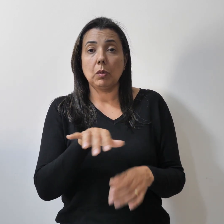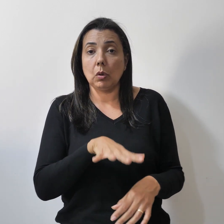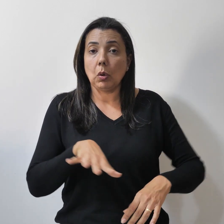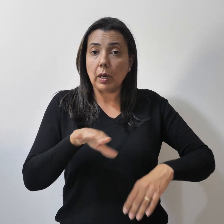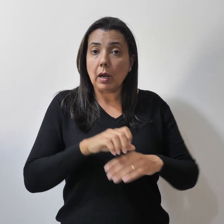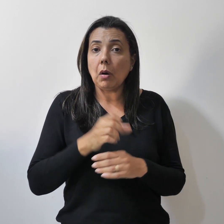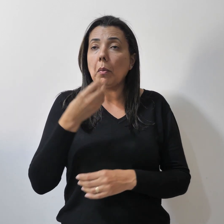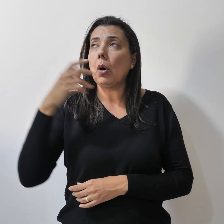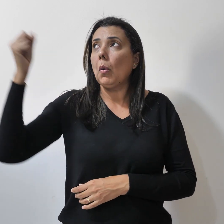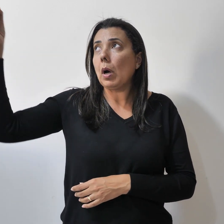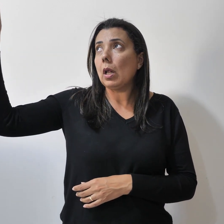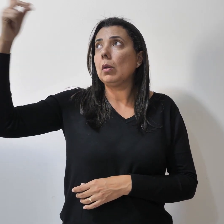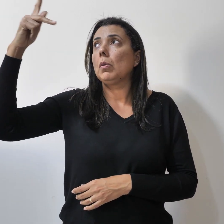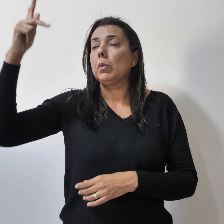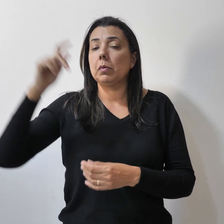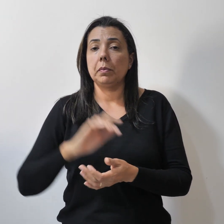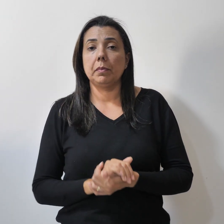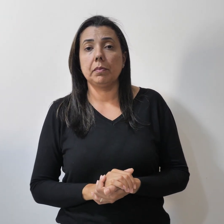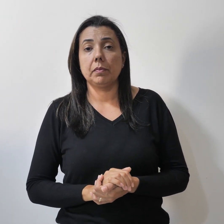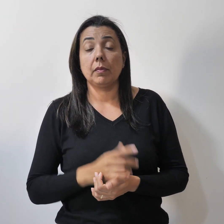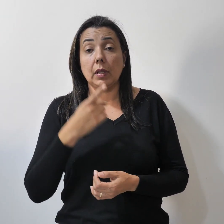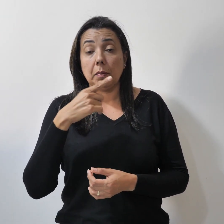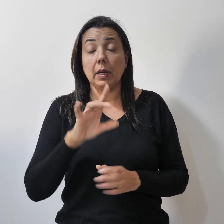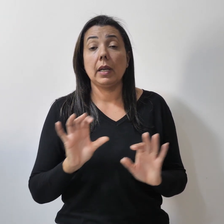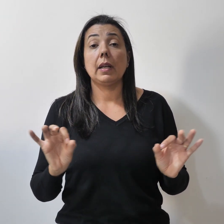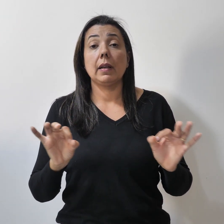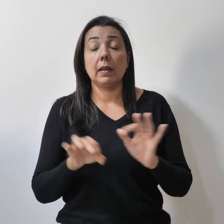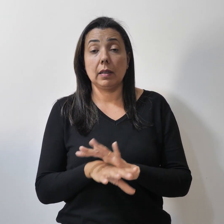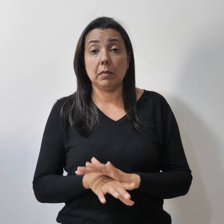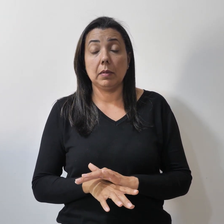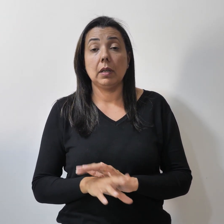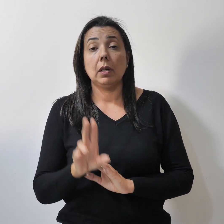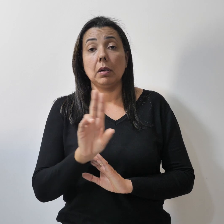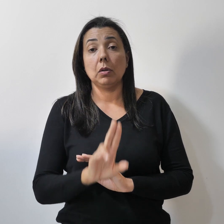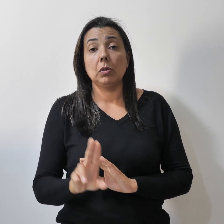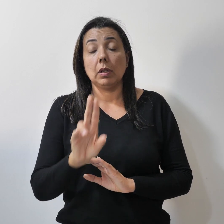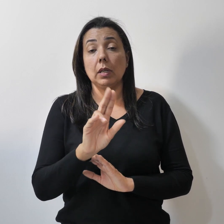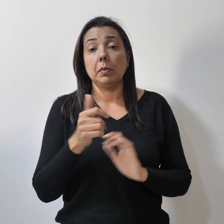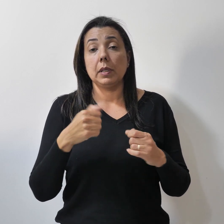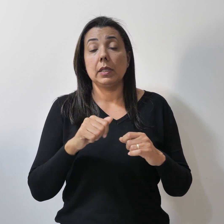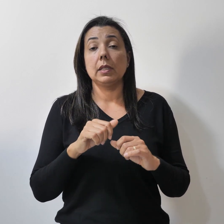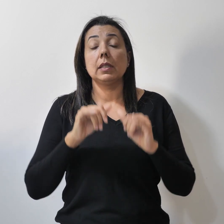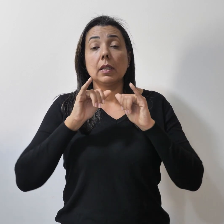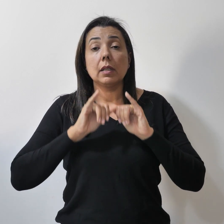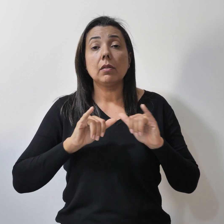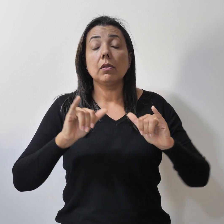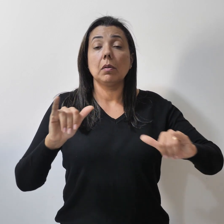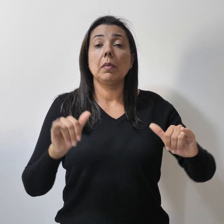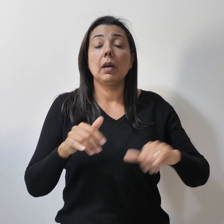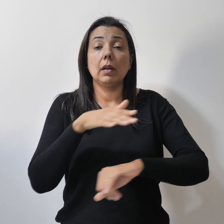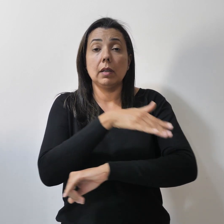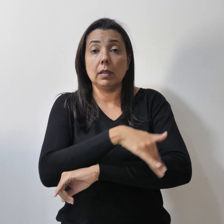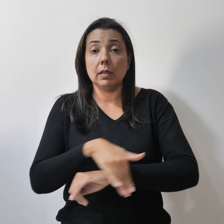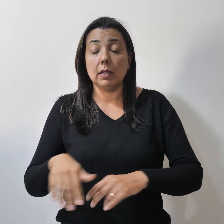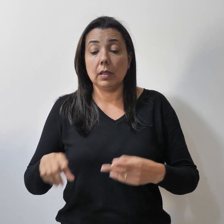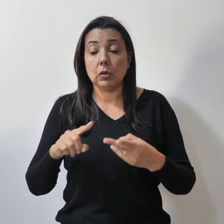bem iluminado. Para finalizar, o usuário deve informar endereço, número do